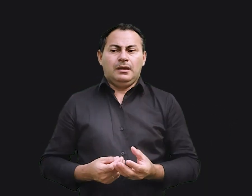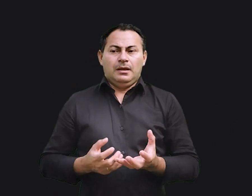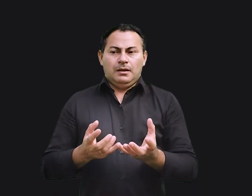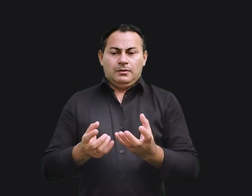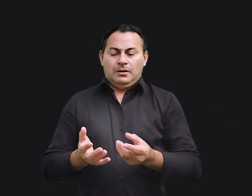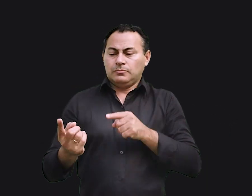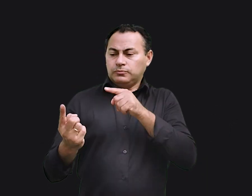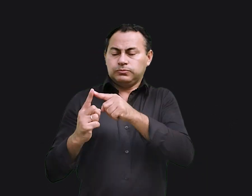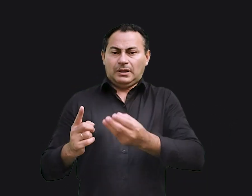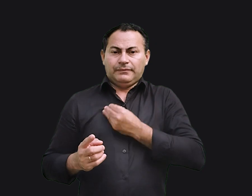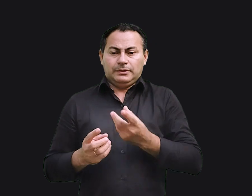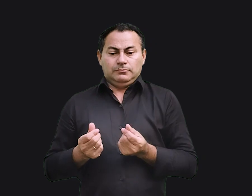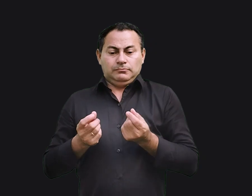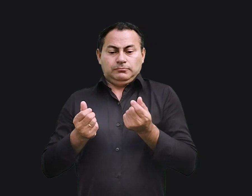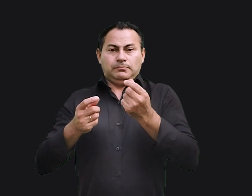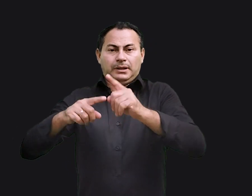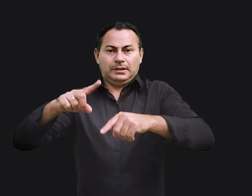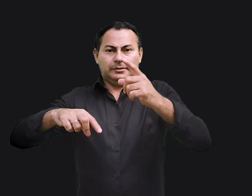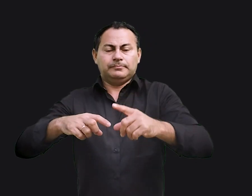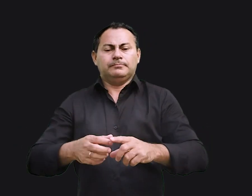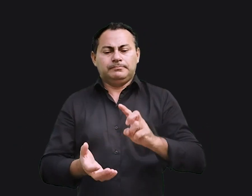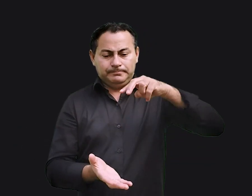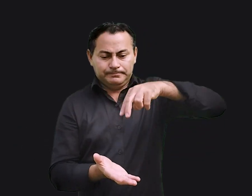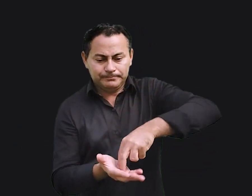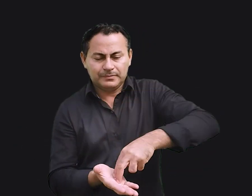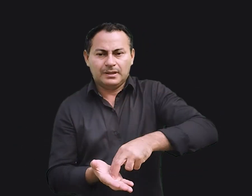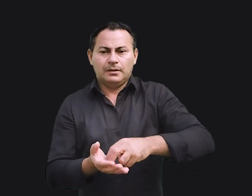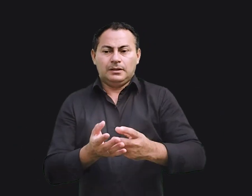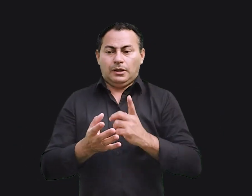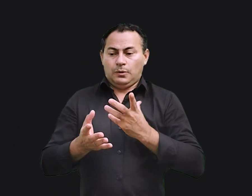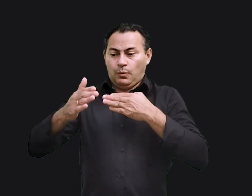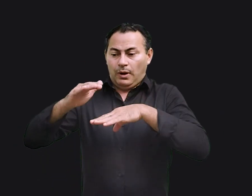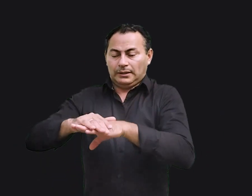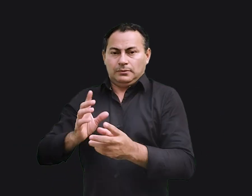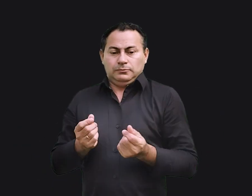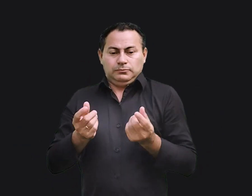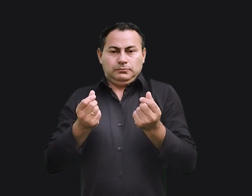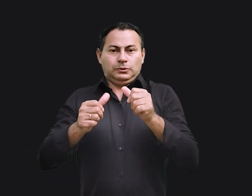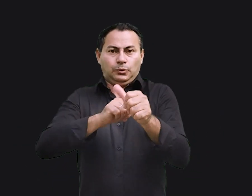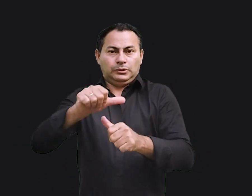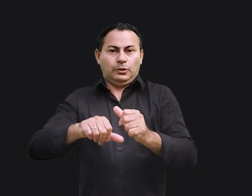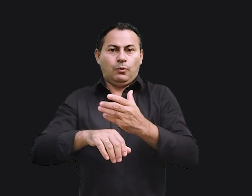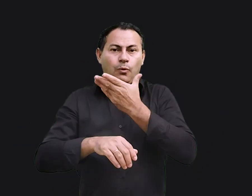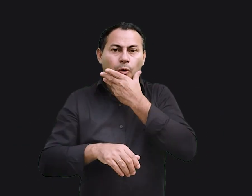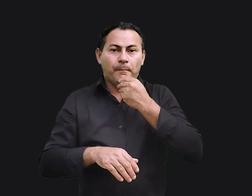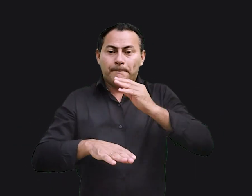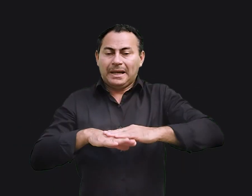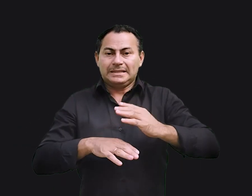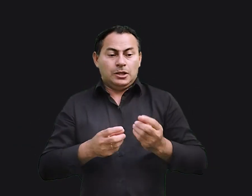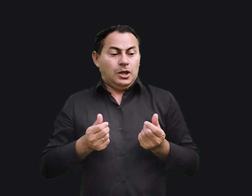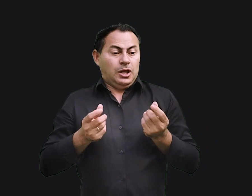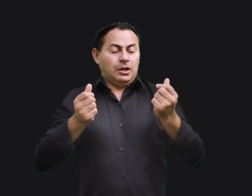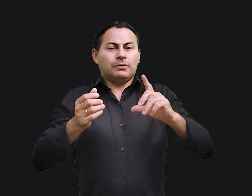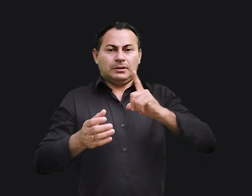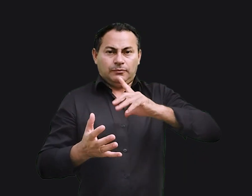riquezas materiais. Dediquei-me a acumular riquezas e me tornei o homem mais rico que já existiu.